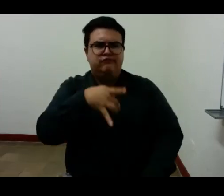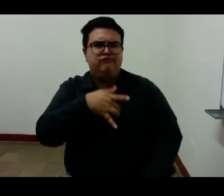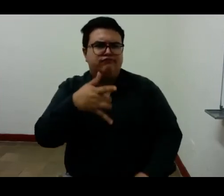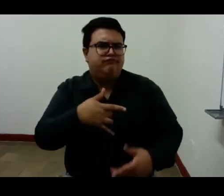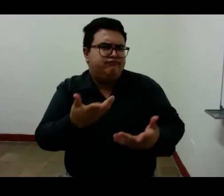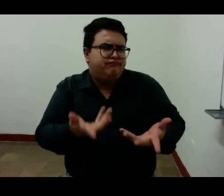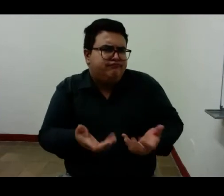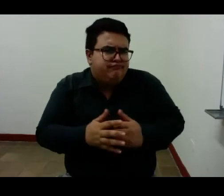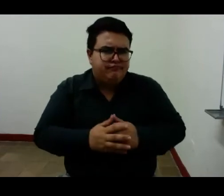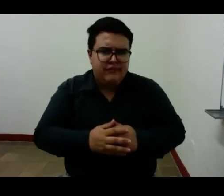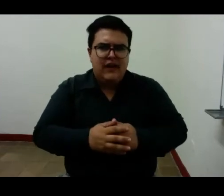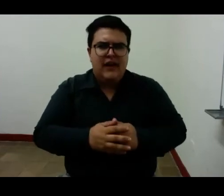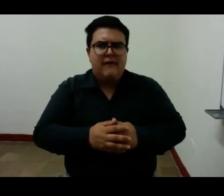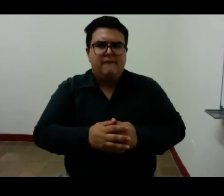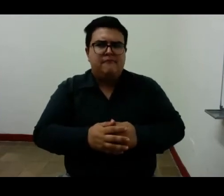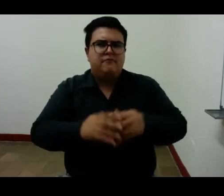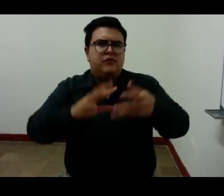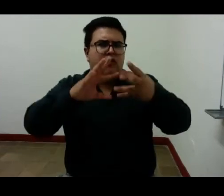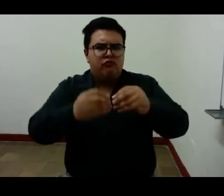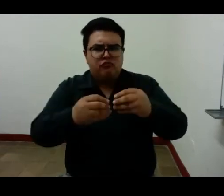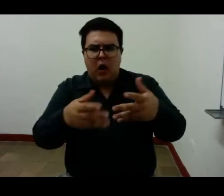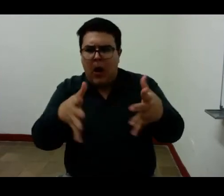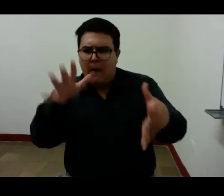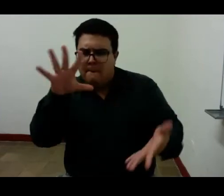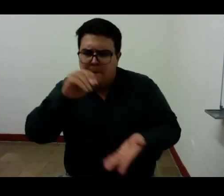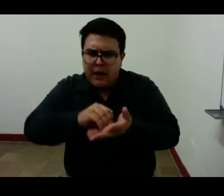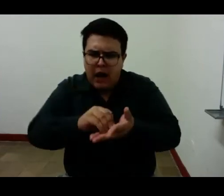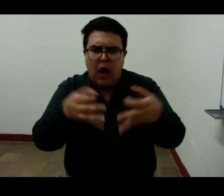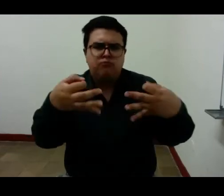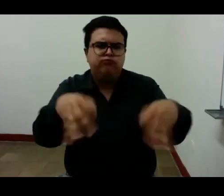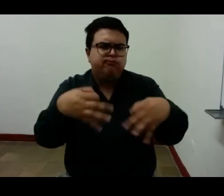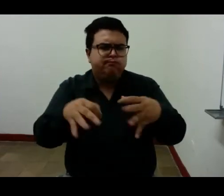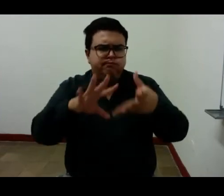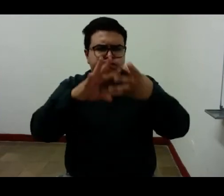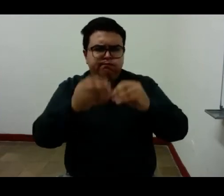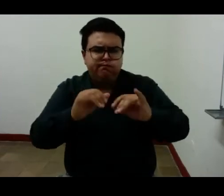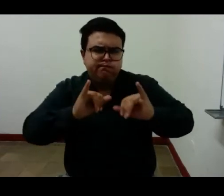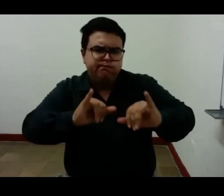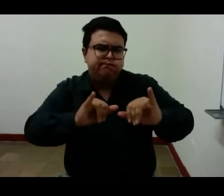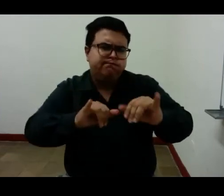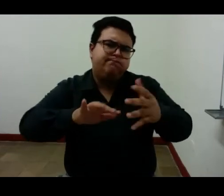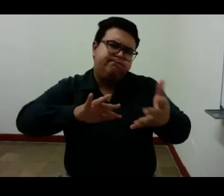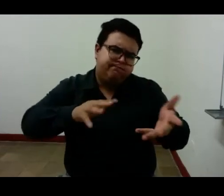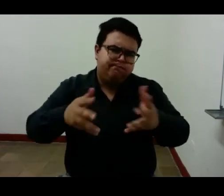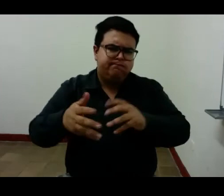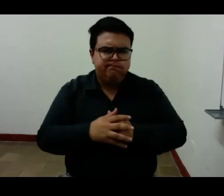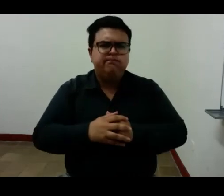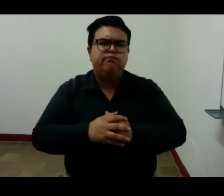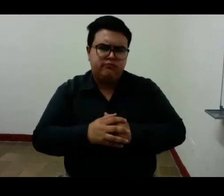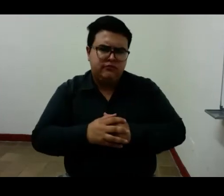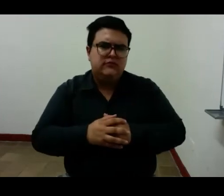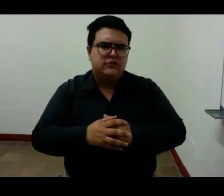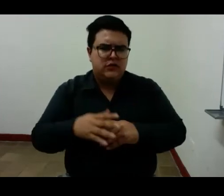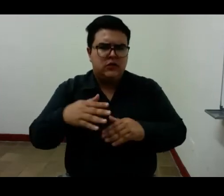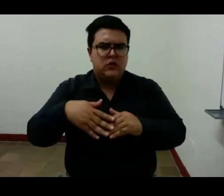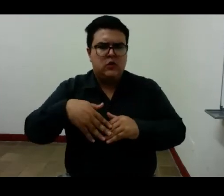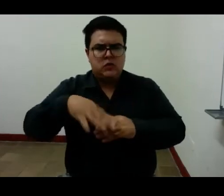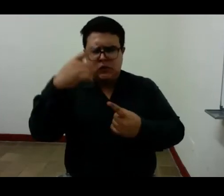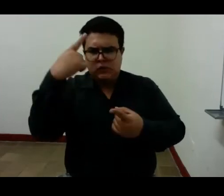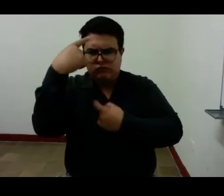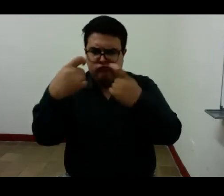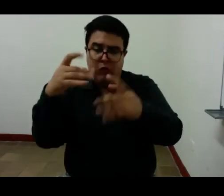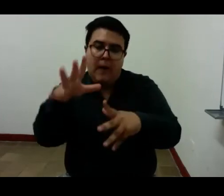siempre es algo inconcluso que alguien más debe de completar.